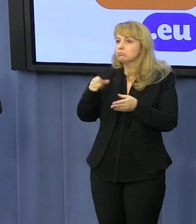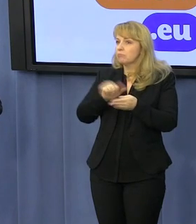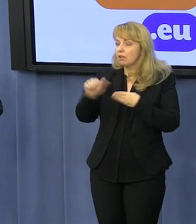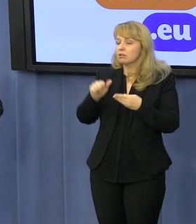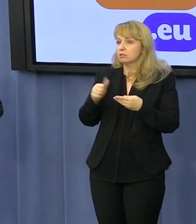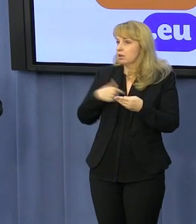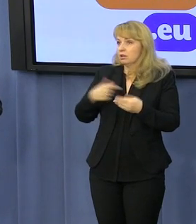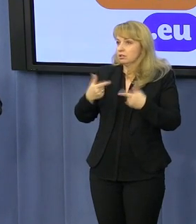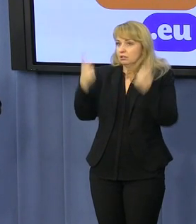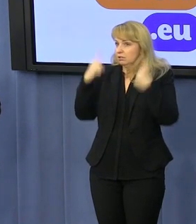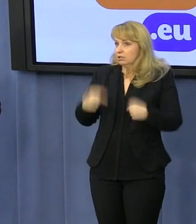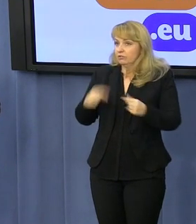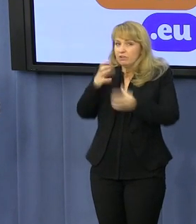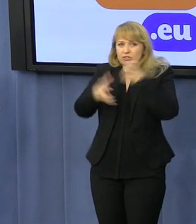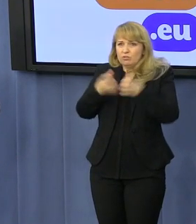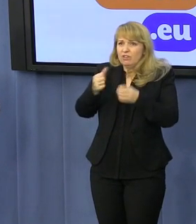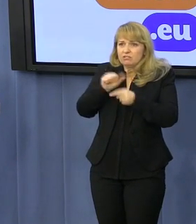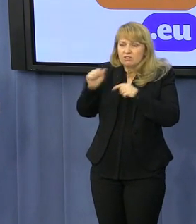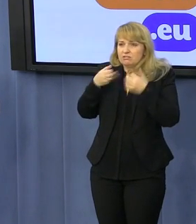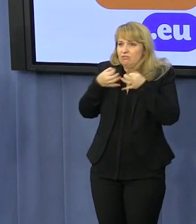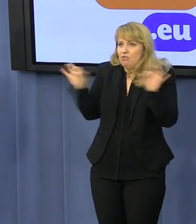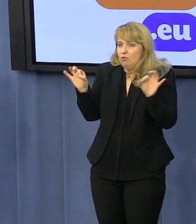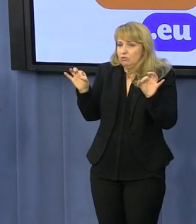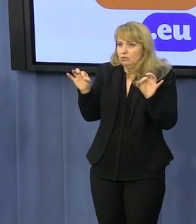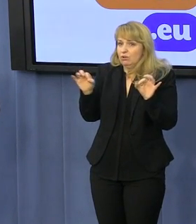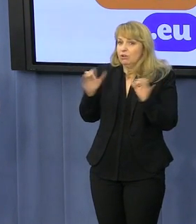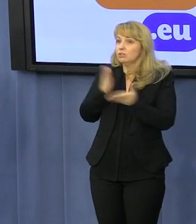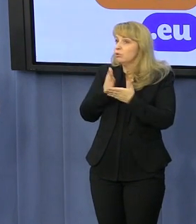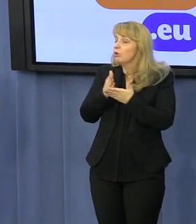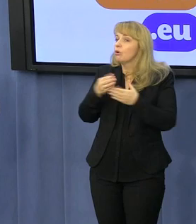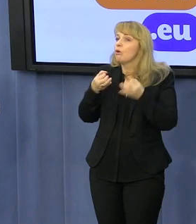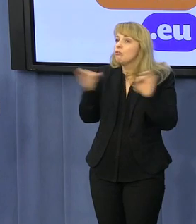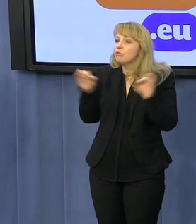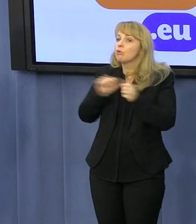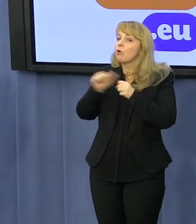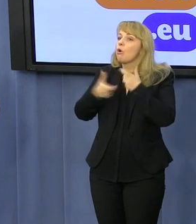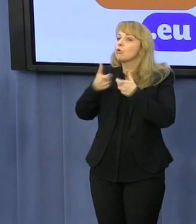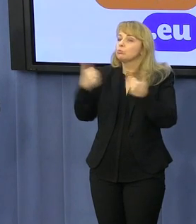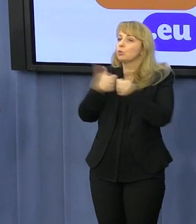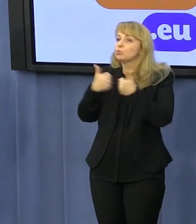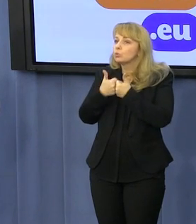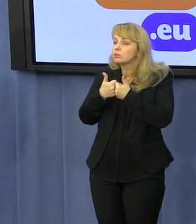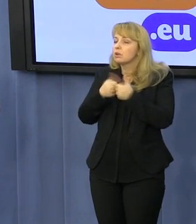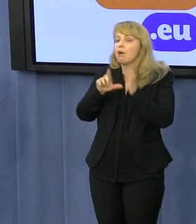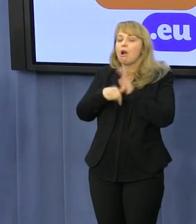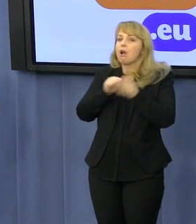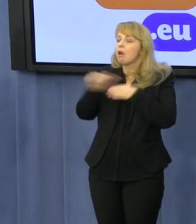na skalę praktycznie światową. Jedyną dozwoloną formą w kasynach jest gra turniejowa, ale jest obłożona